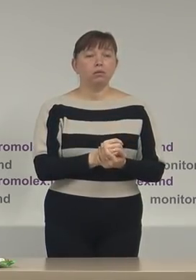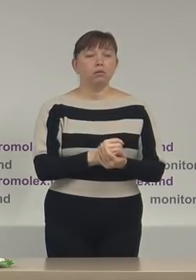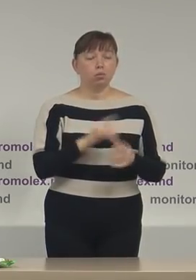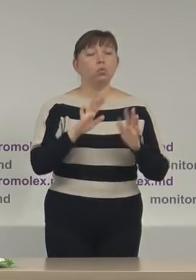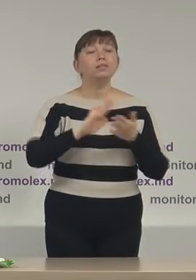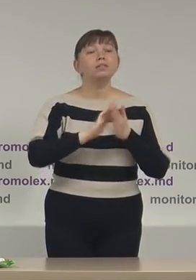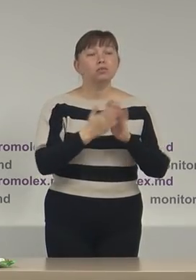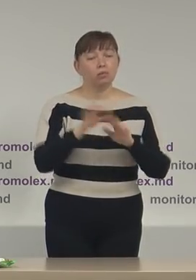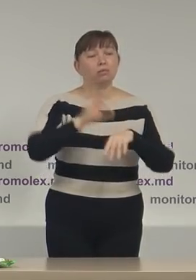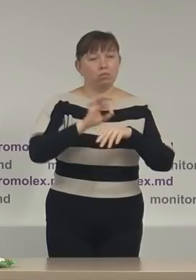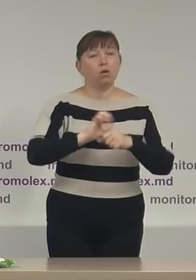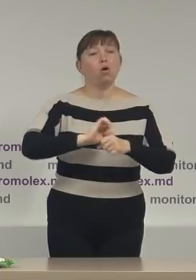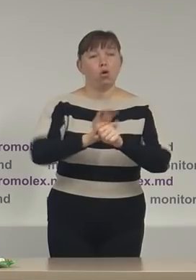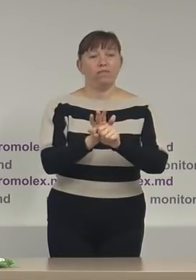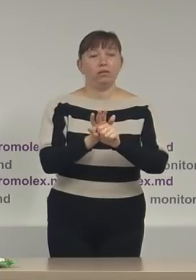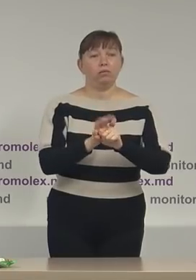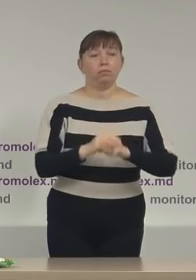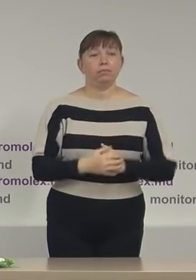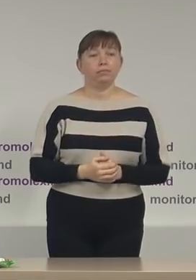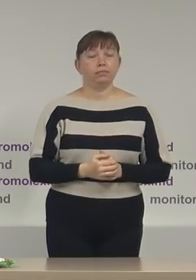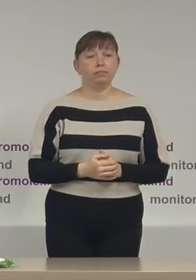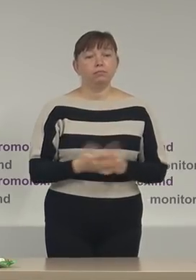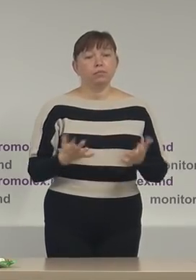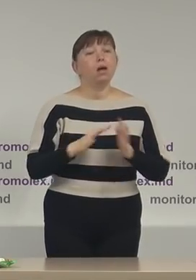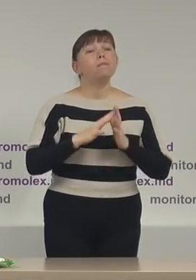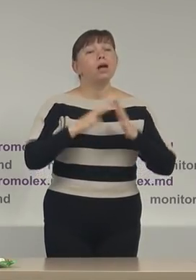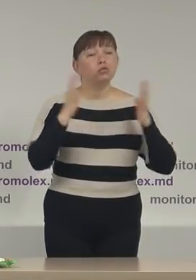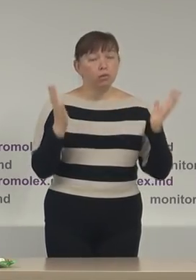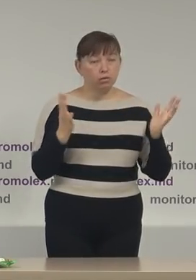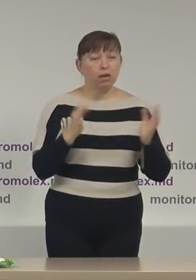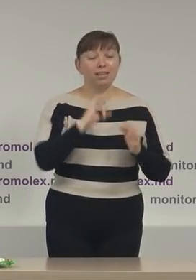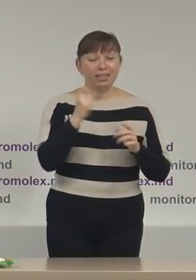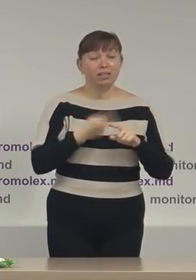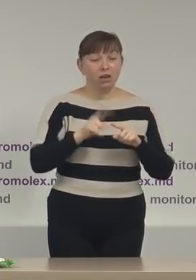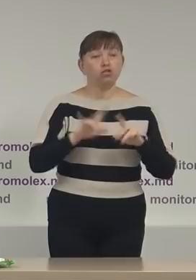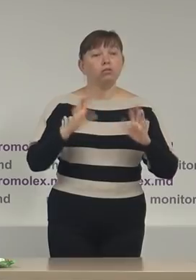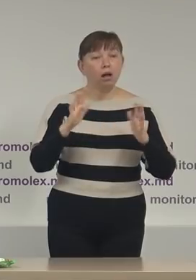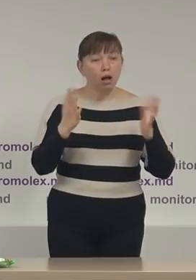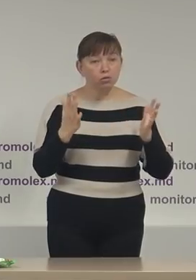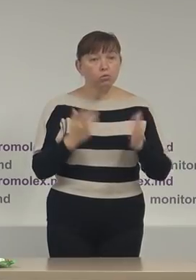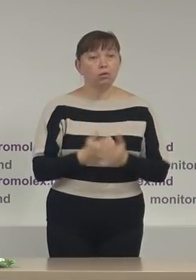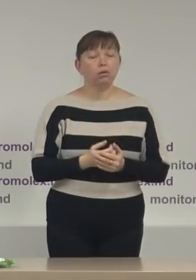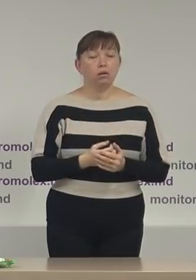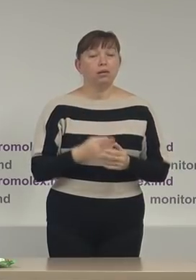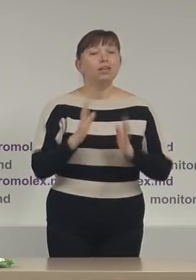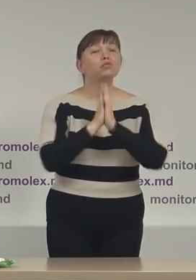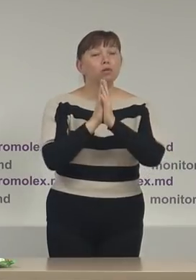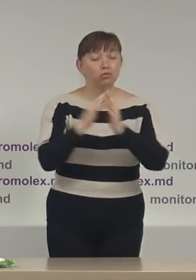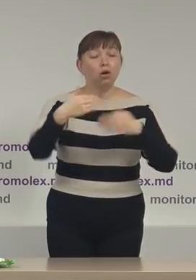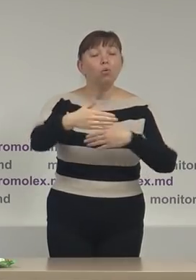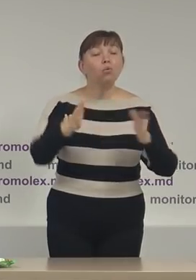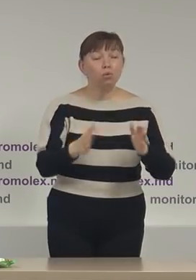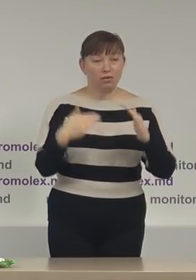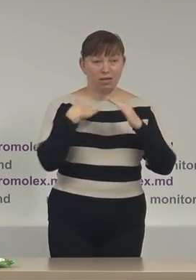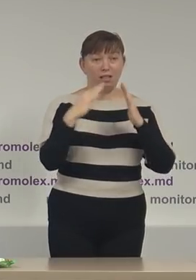situația de îmbolnăvire cu COVID Deci majoritatea dintre cazuri de solicitarea urmei